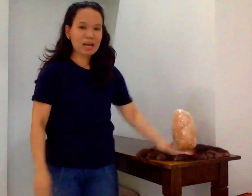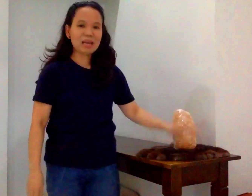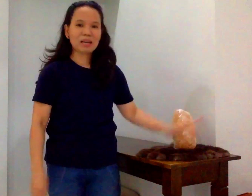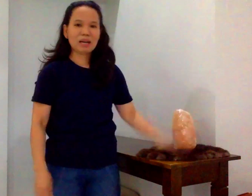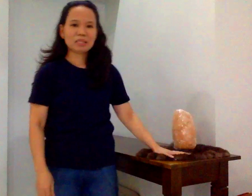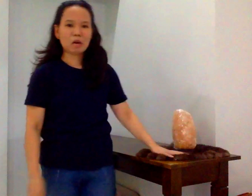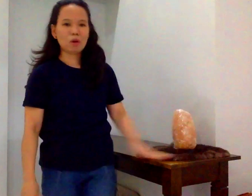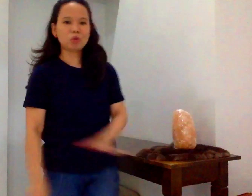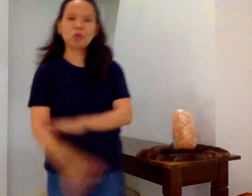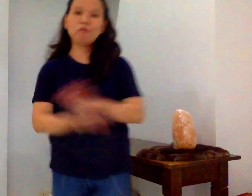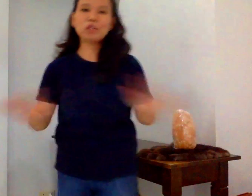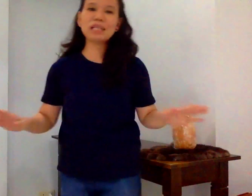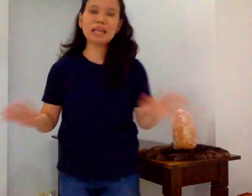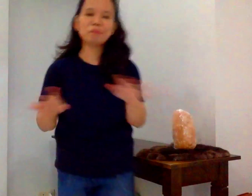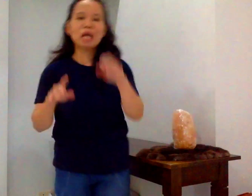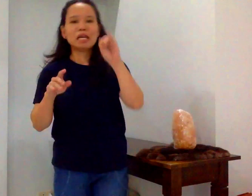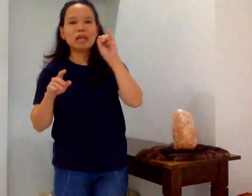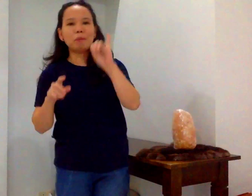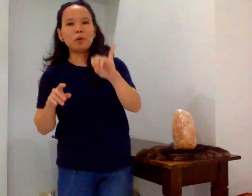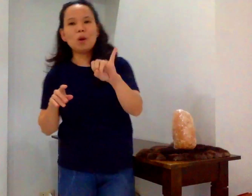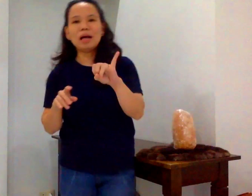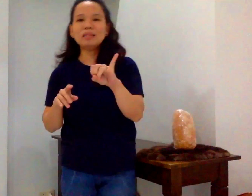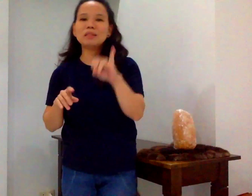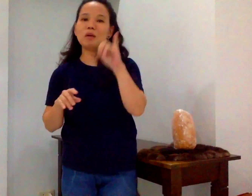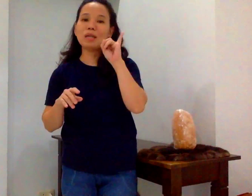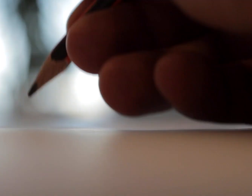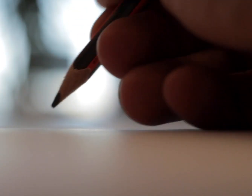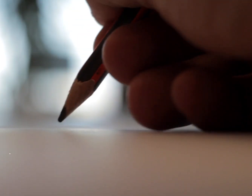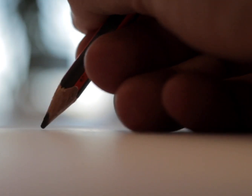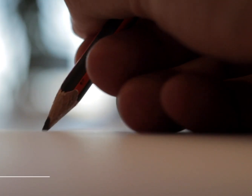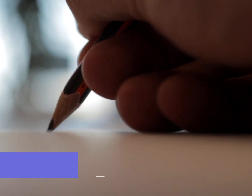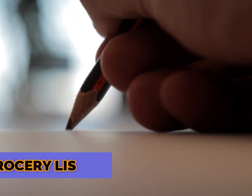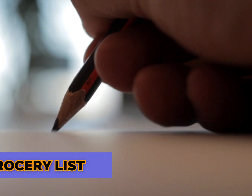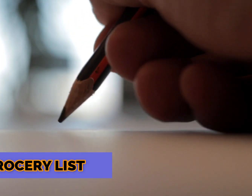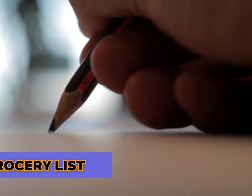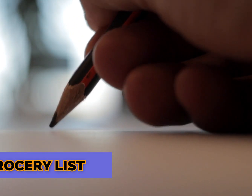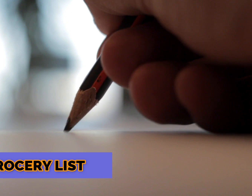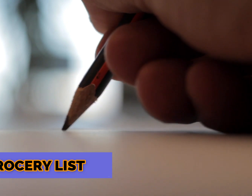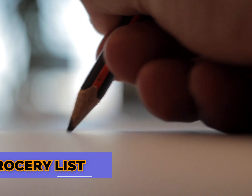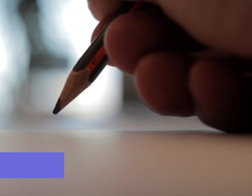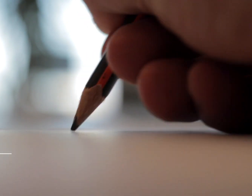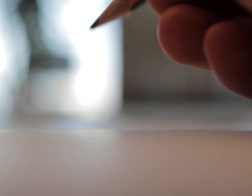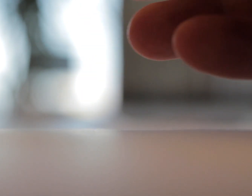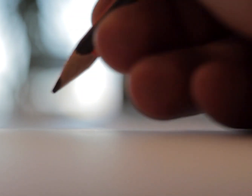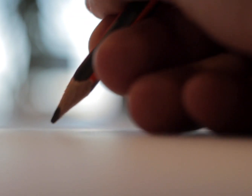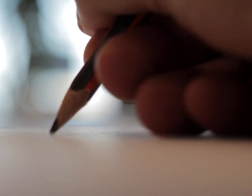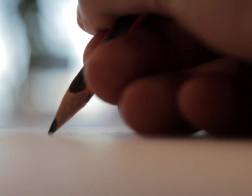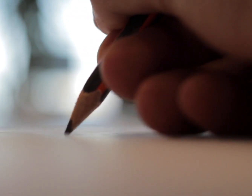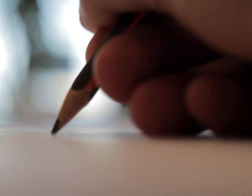-aalaga ang asawa ko. So, review natin. Number one, gawa tayo ng grocery list. Sanayin natin yung mga anak natin na silang